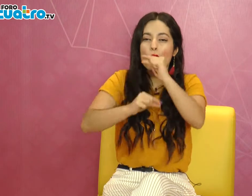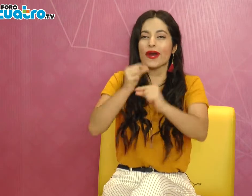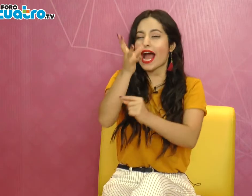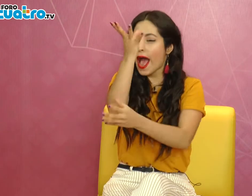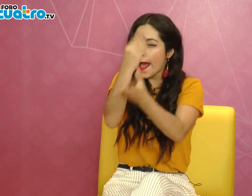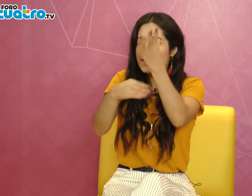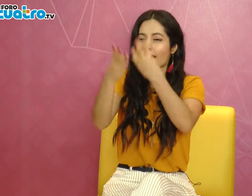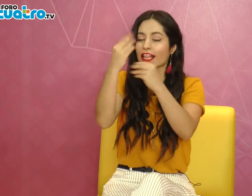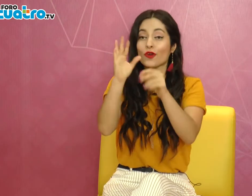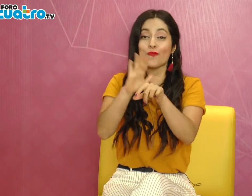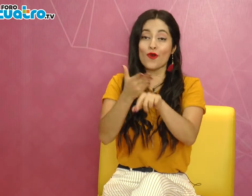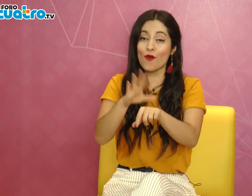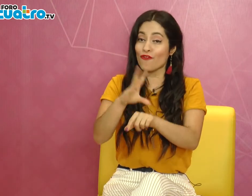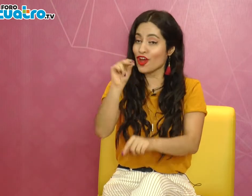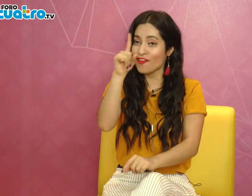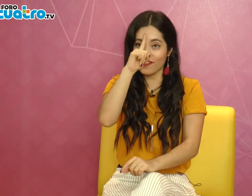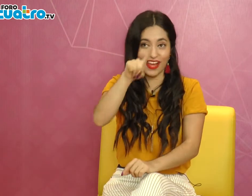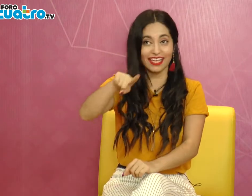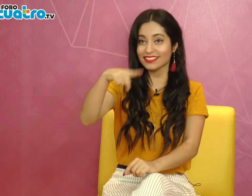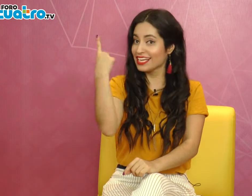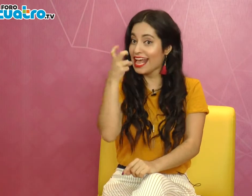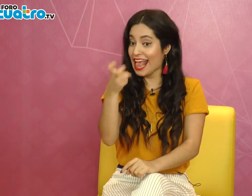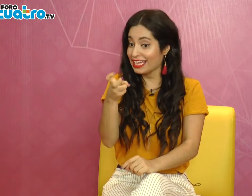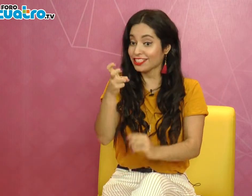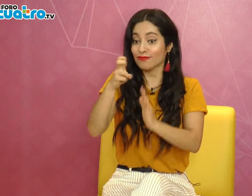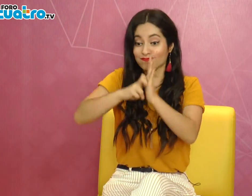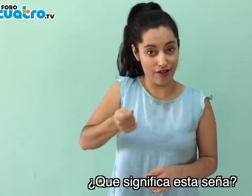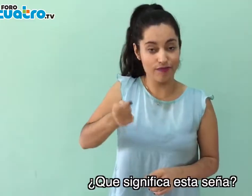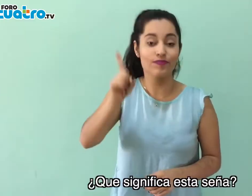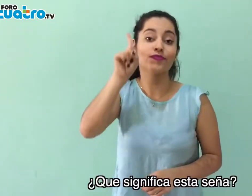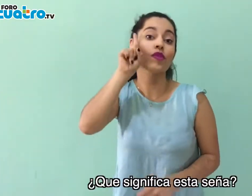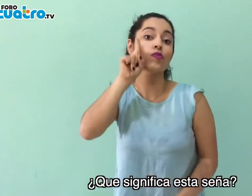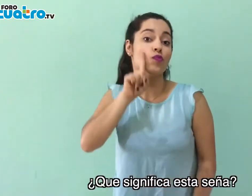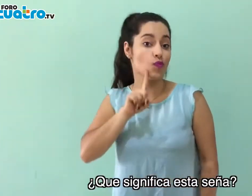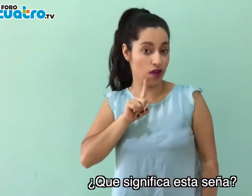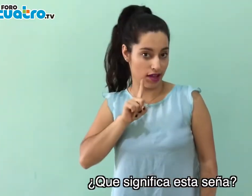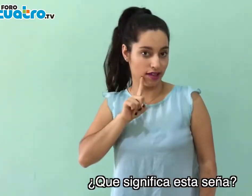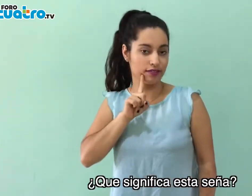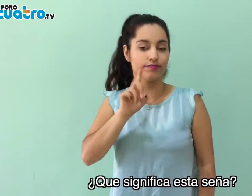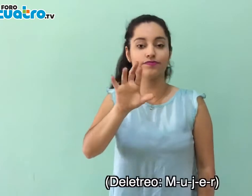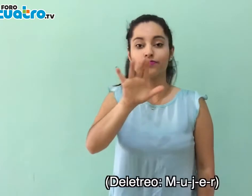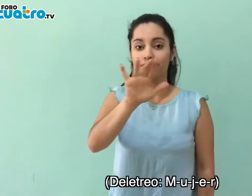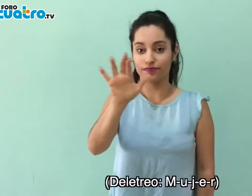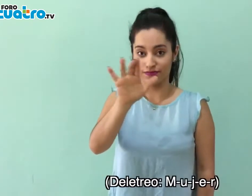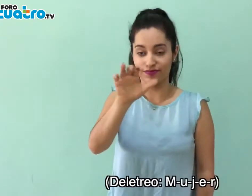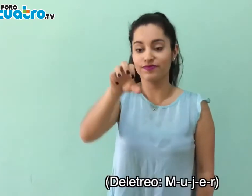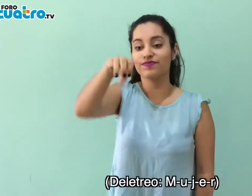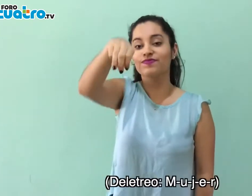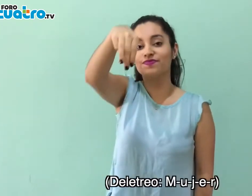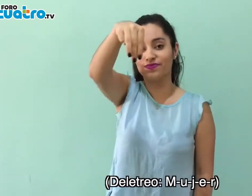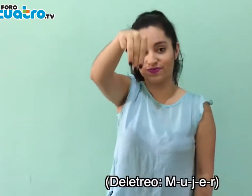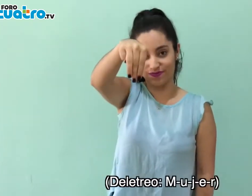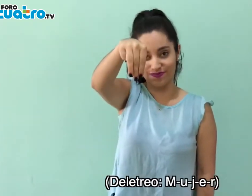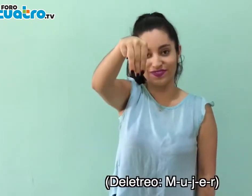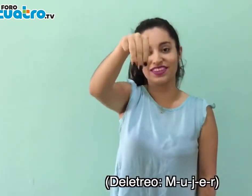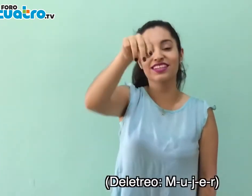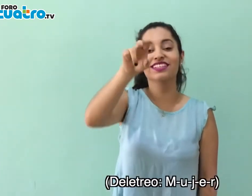Si poco a poco vas aprendiendo, obviamente no es un aprendizaje de la noche a la mañana, es igual cuando